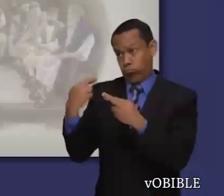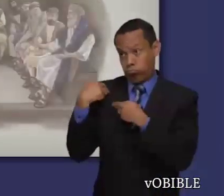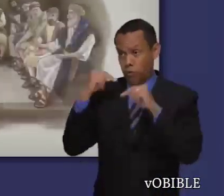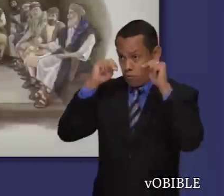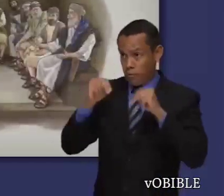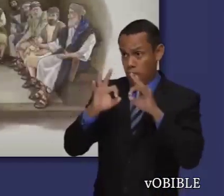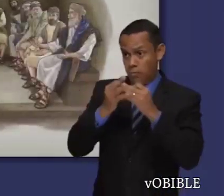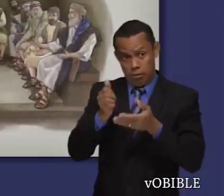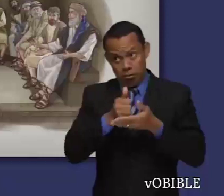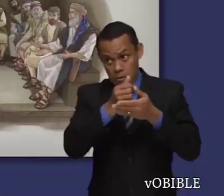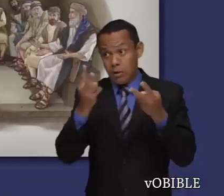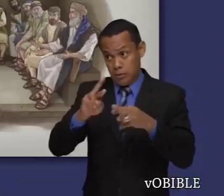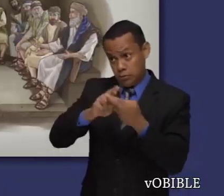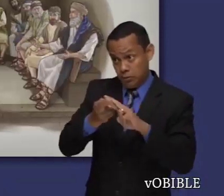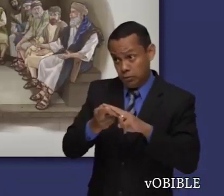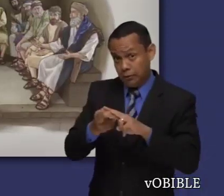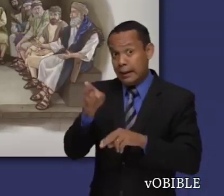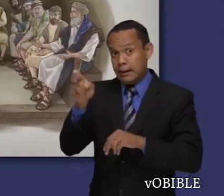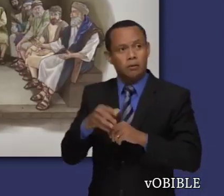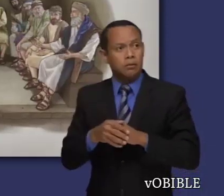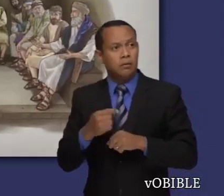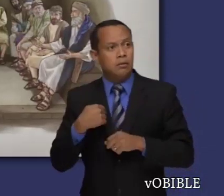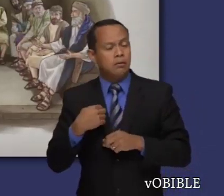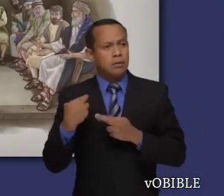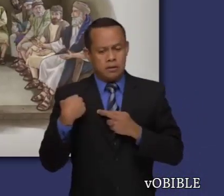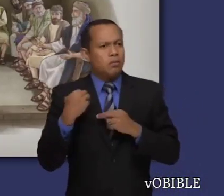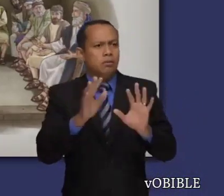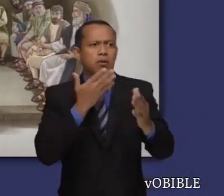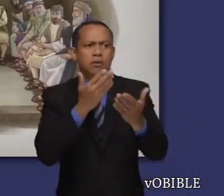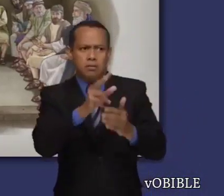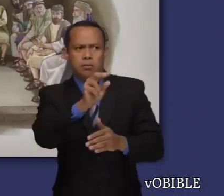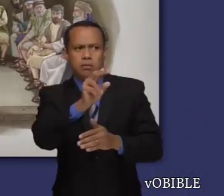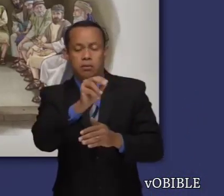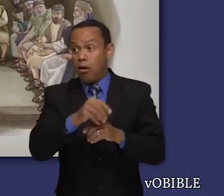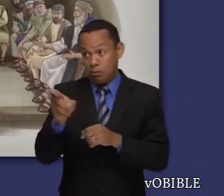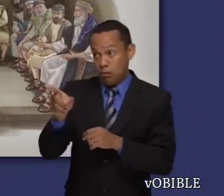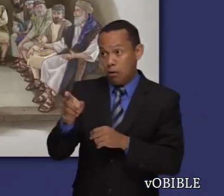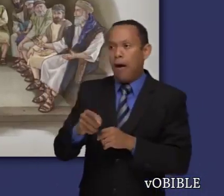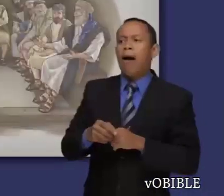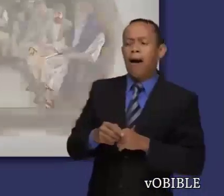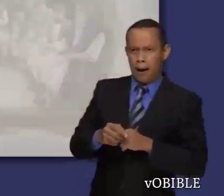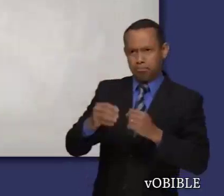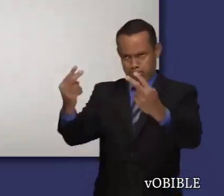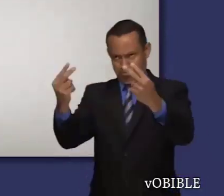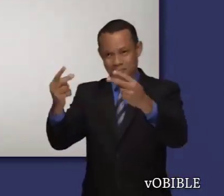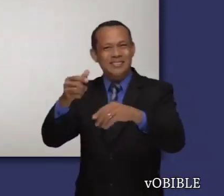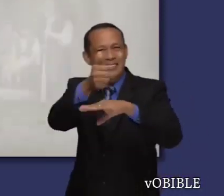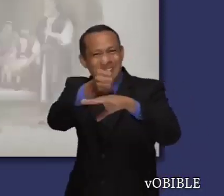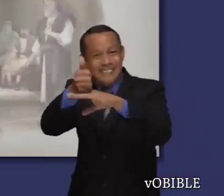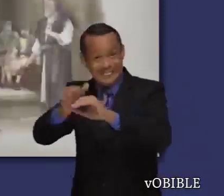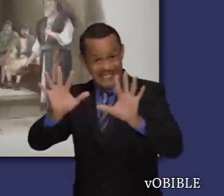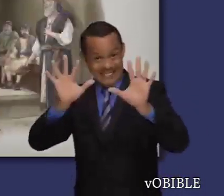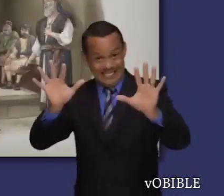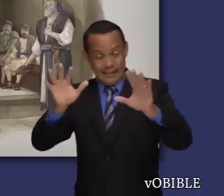Cuando el pariente, delante de diez ancianos de la ciudad, se entera de sus obligaciones, se niega a ayudar. Entonces,